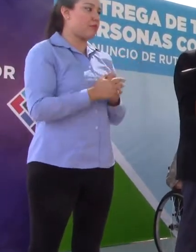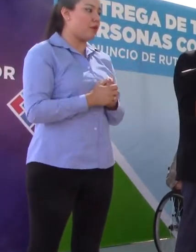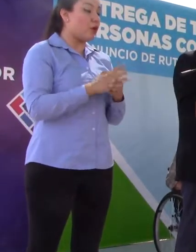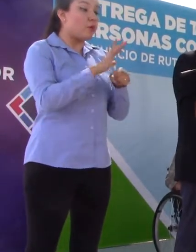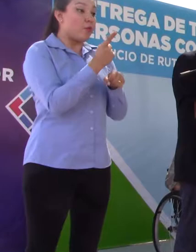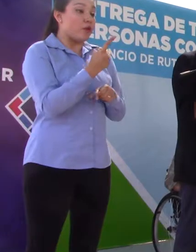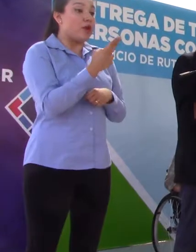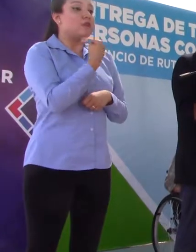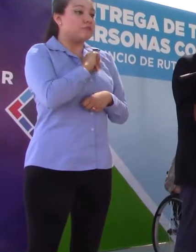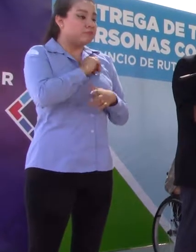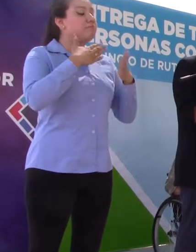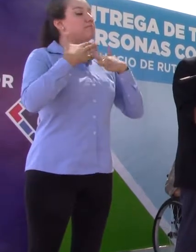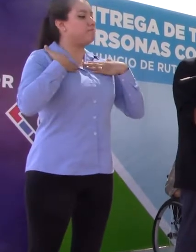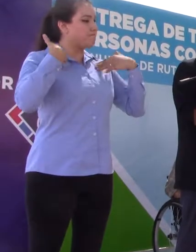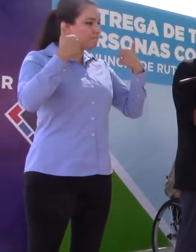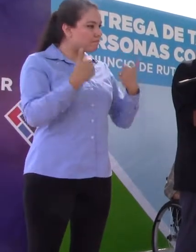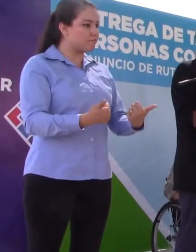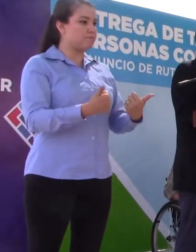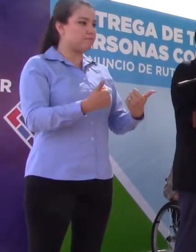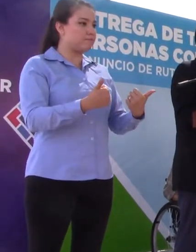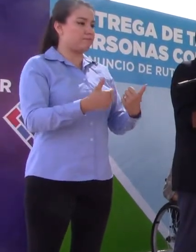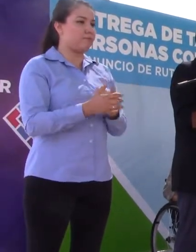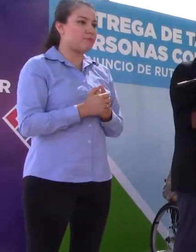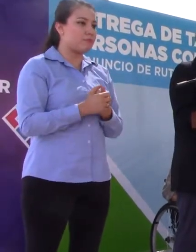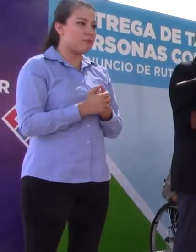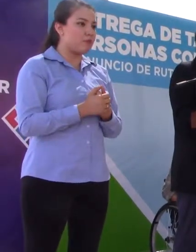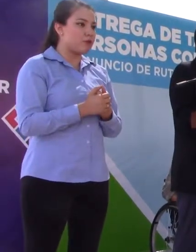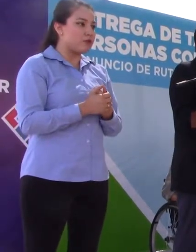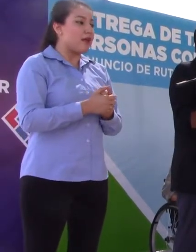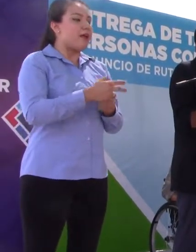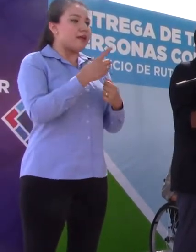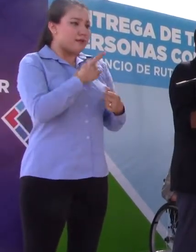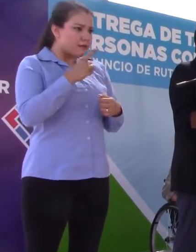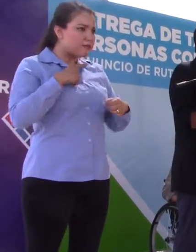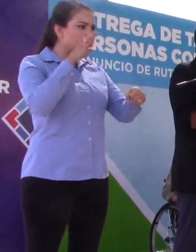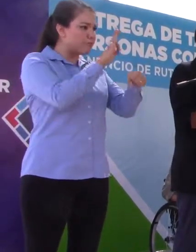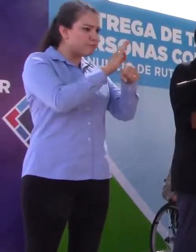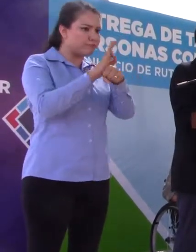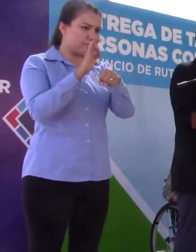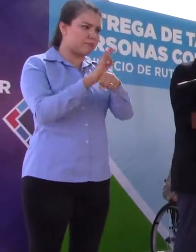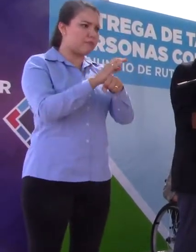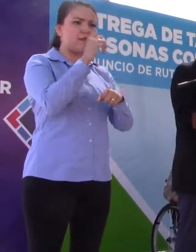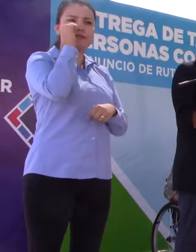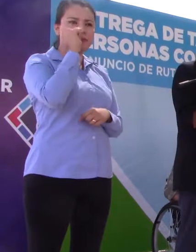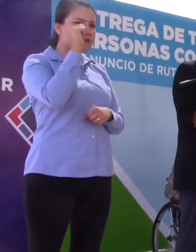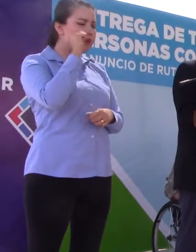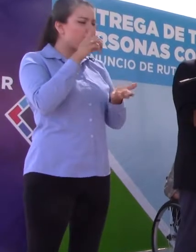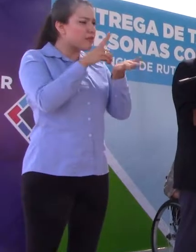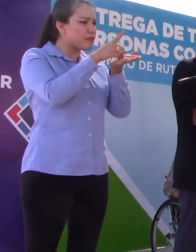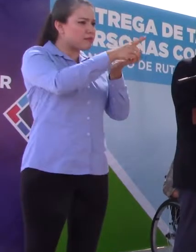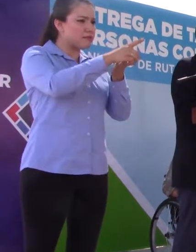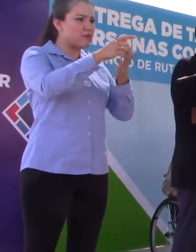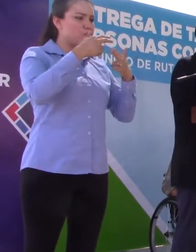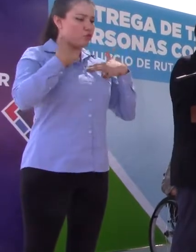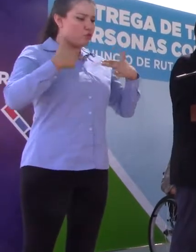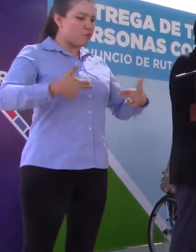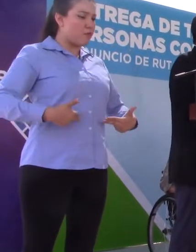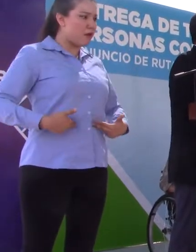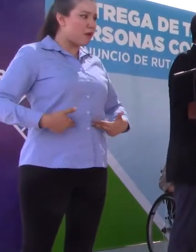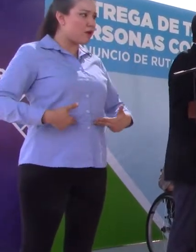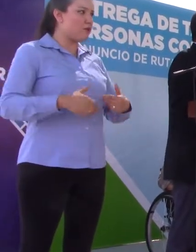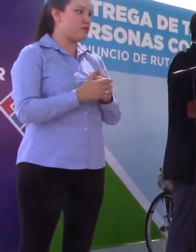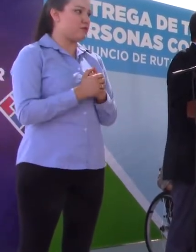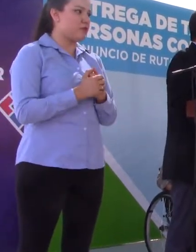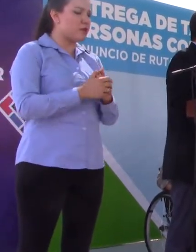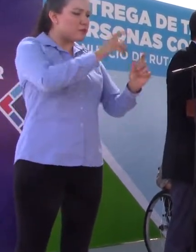nosotros entendemos la promoción, la defensa y la garantía de los derechos humanos en su sentido